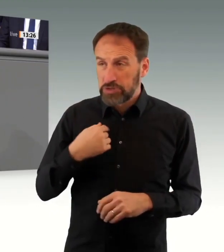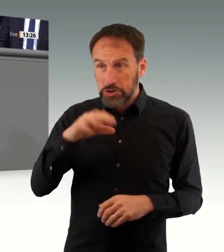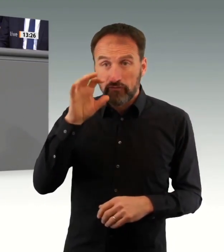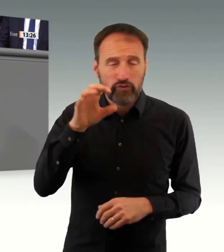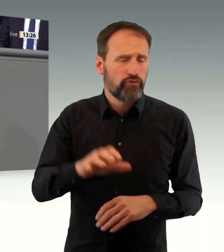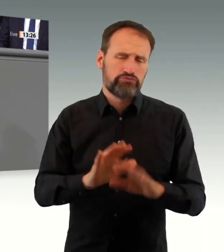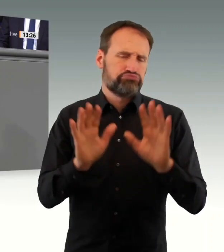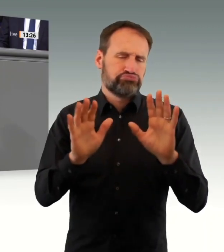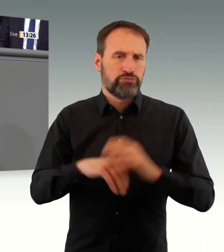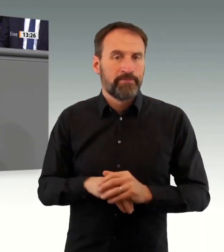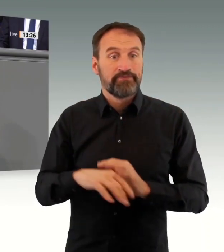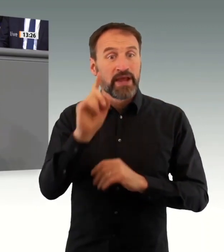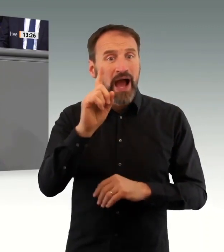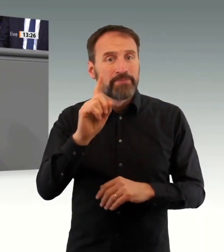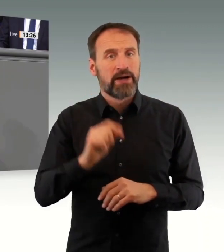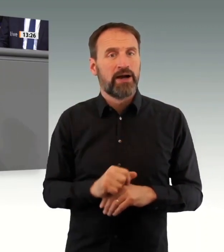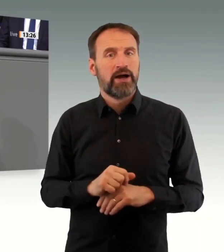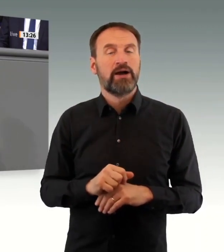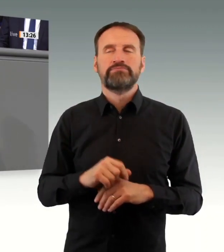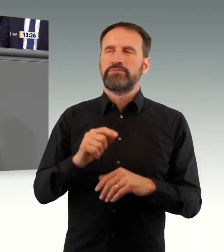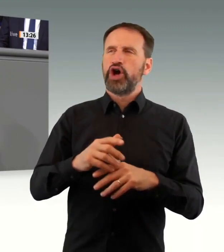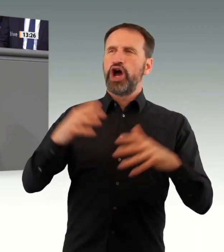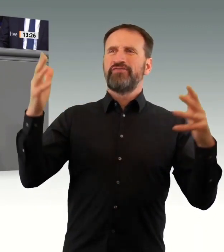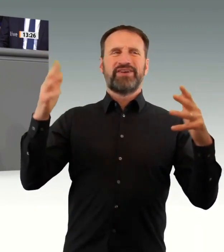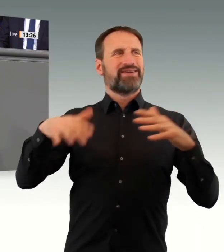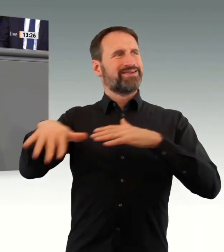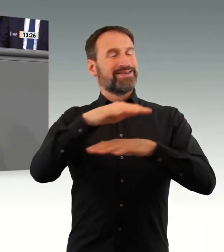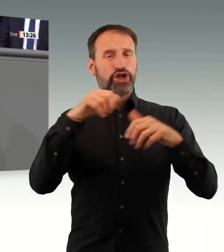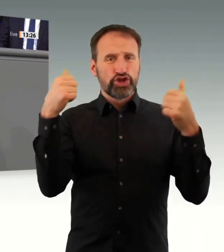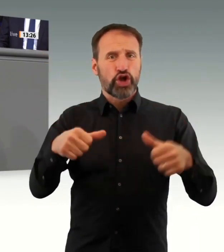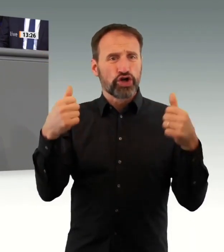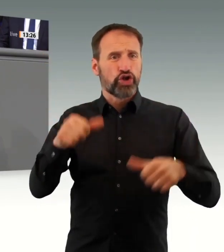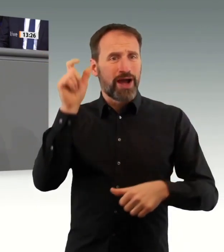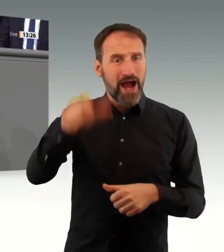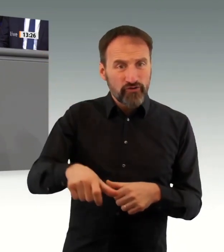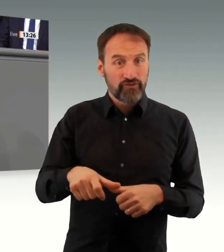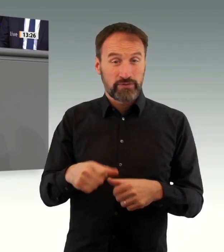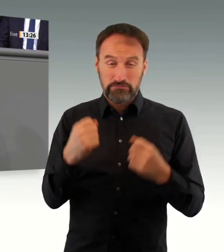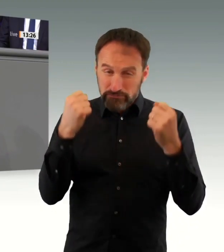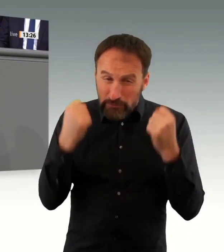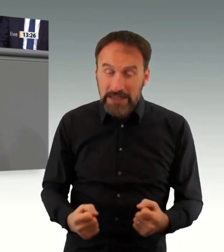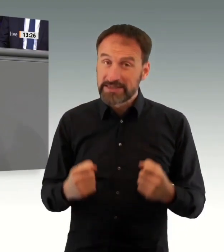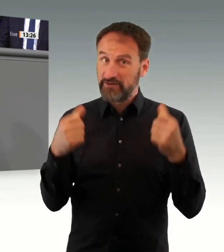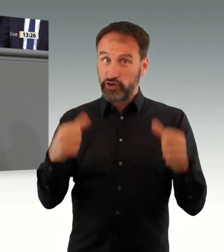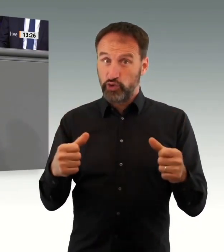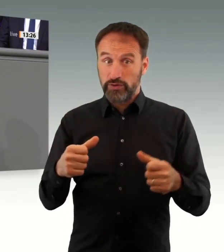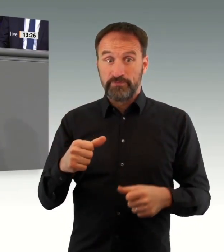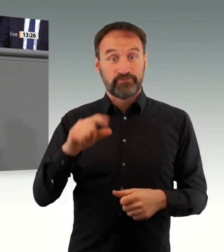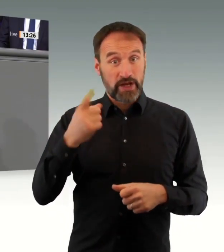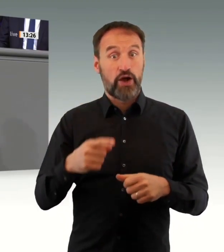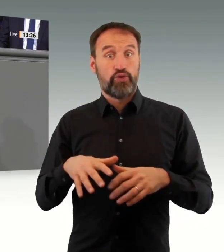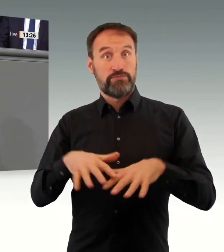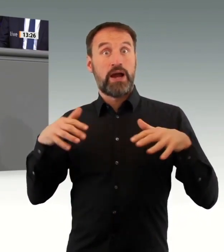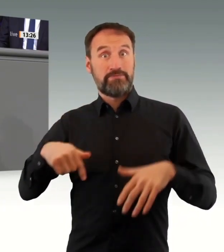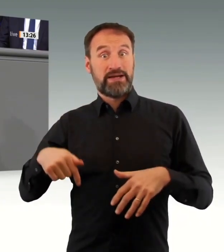bleiben auf halber Strecke stehen. Die epidemische Lage, das ist das Instrument der Wahl, und Sie wissen das auch. Alle Ihre Redner haben die